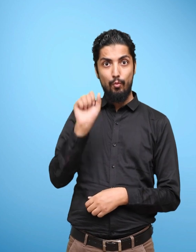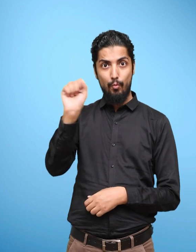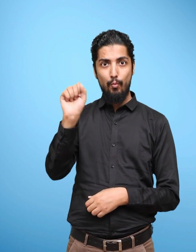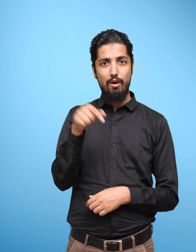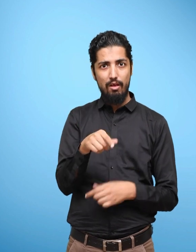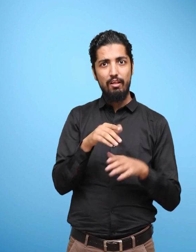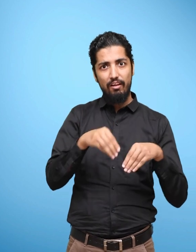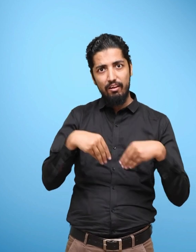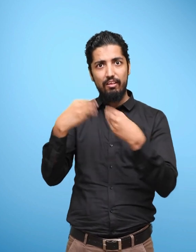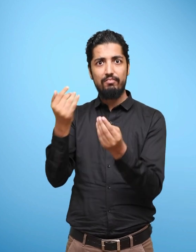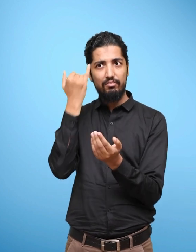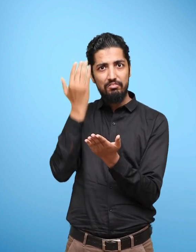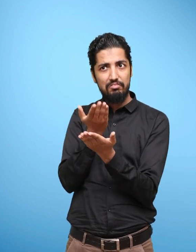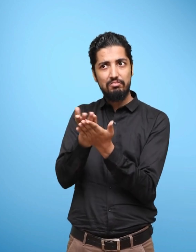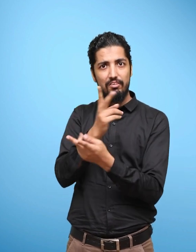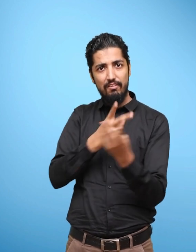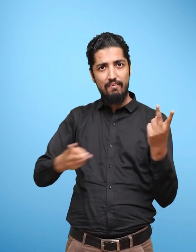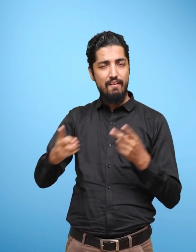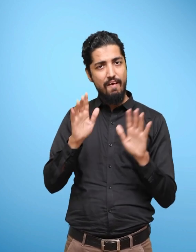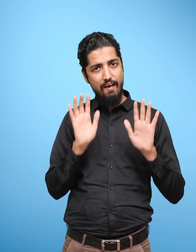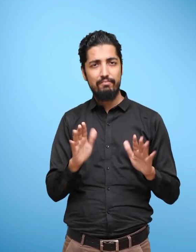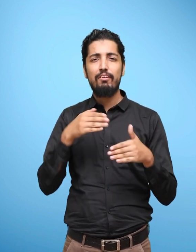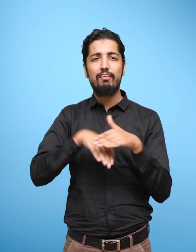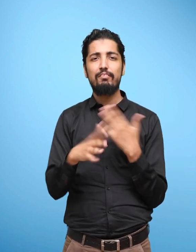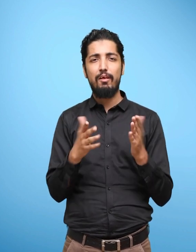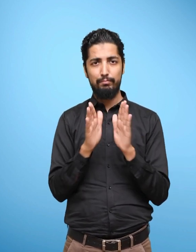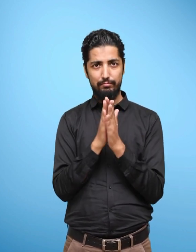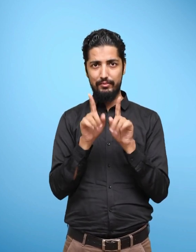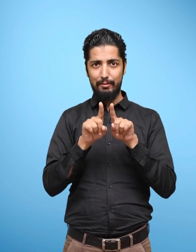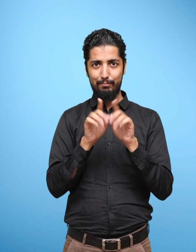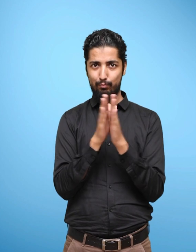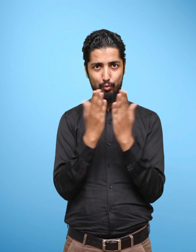Further As suggested In Note To the teacher